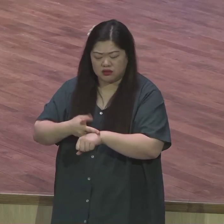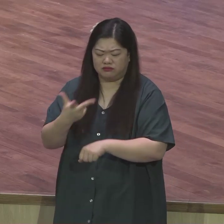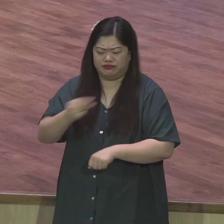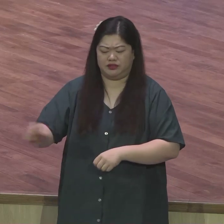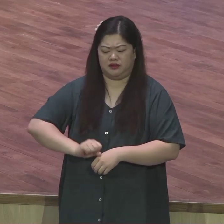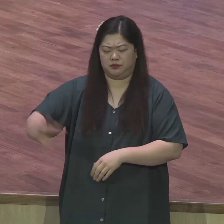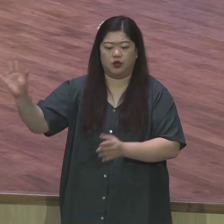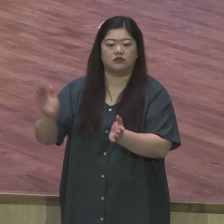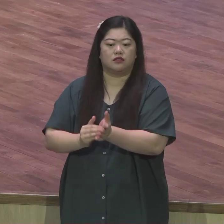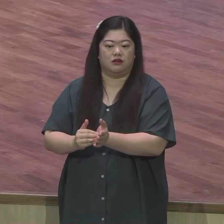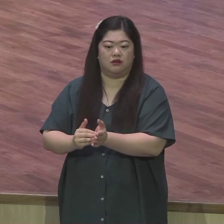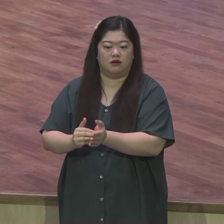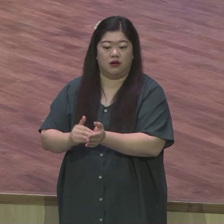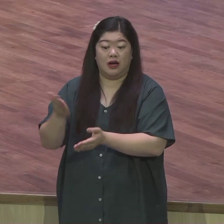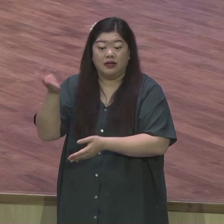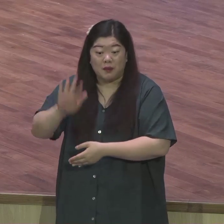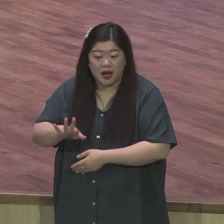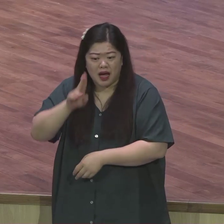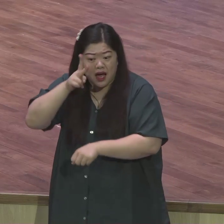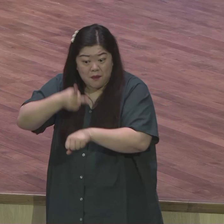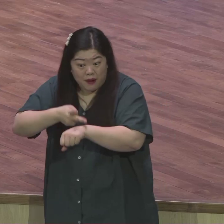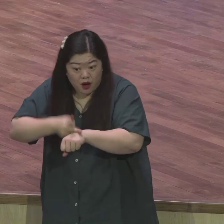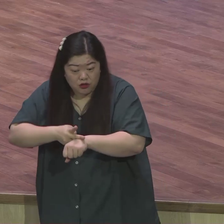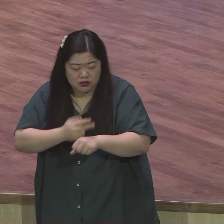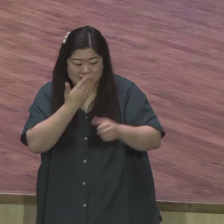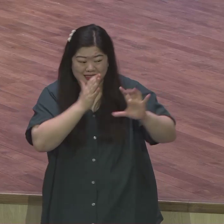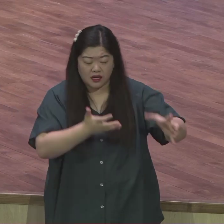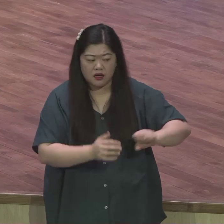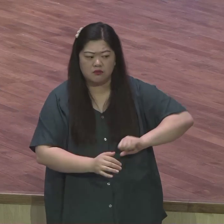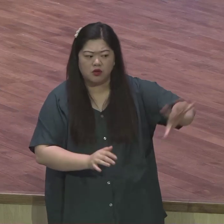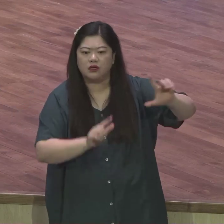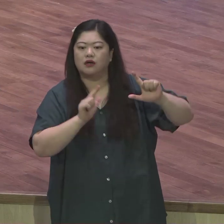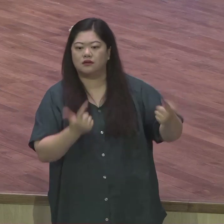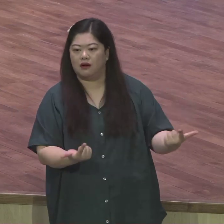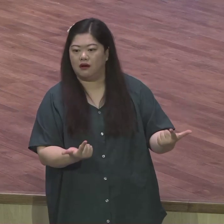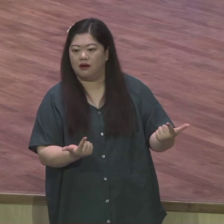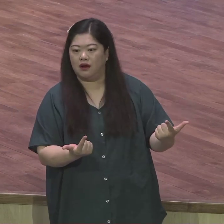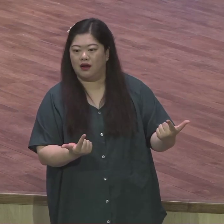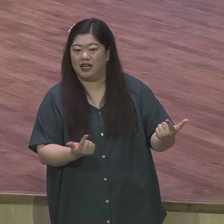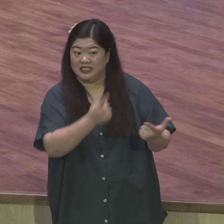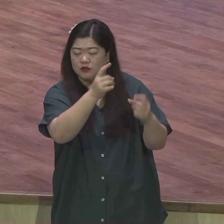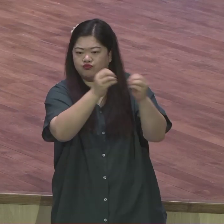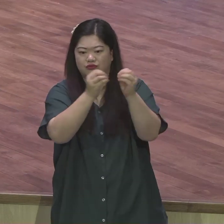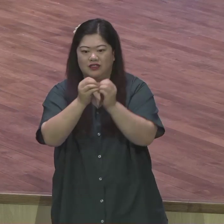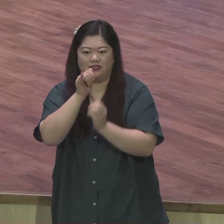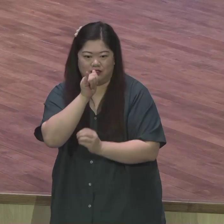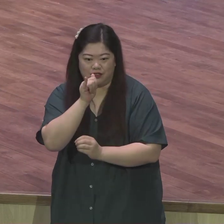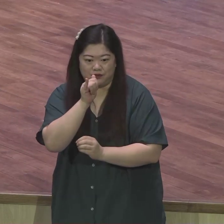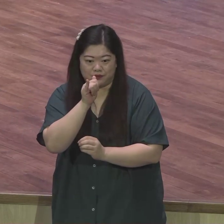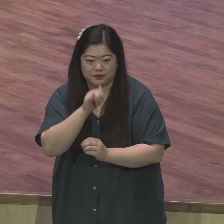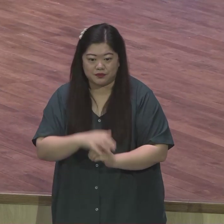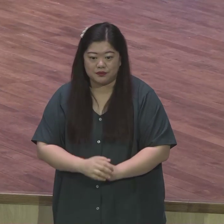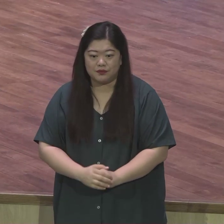사실 로마서 말씀도요 로마에 살고 있는 유대인 크리찬들을 위해서 보낸 거예요 이게